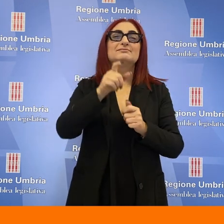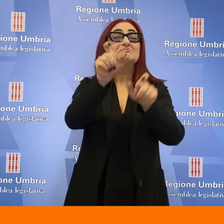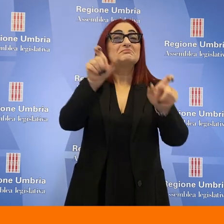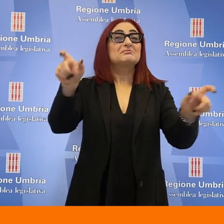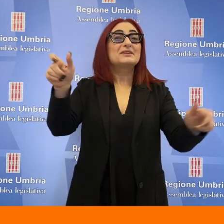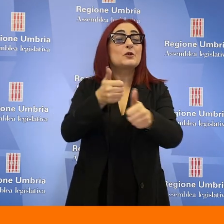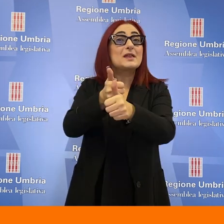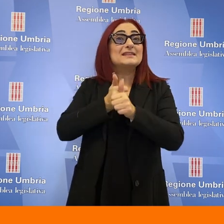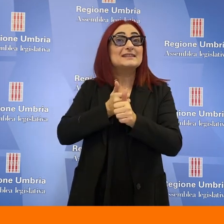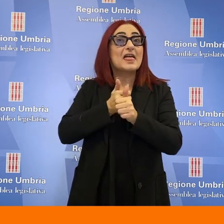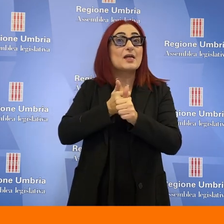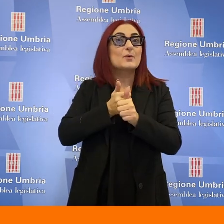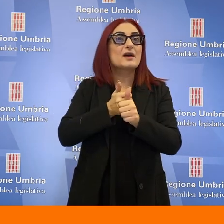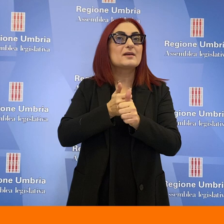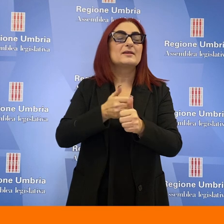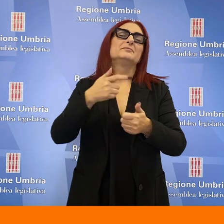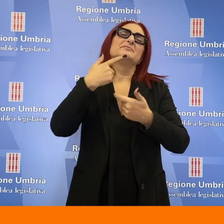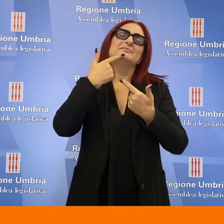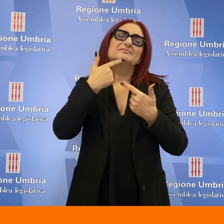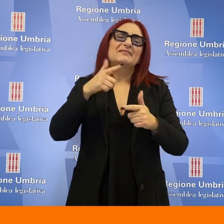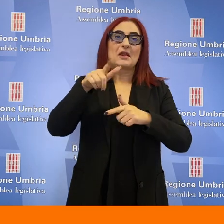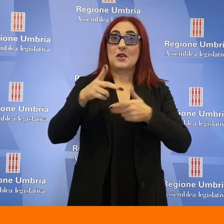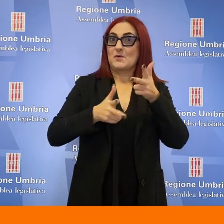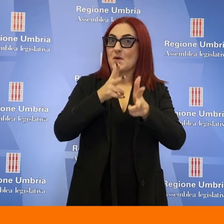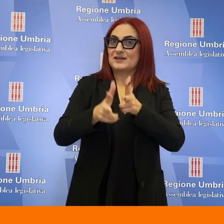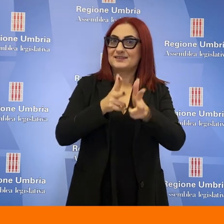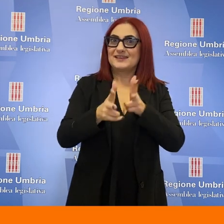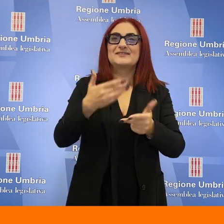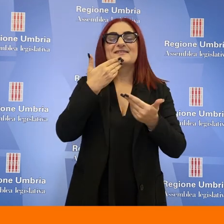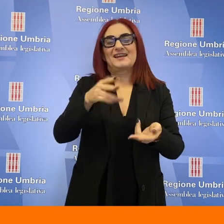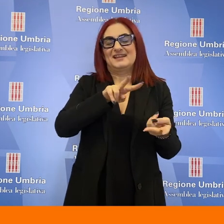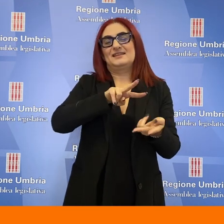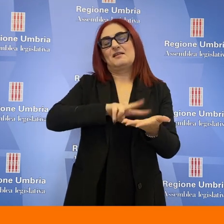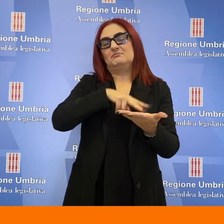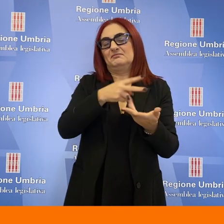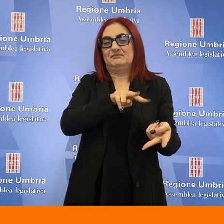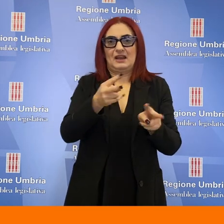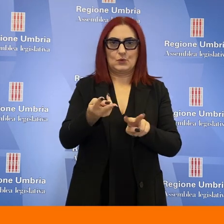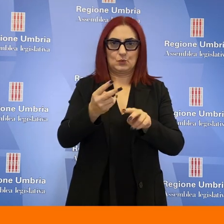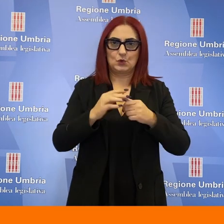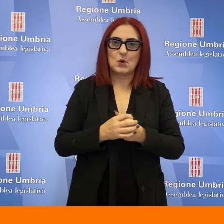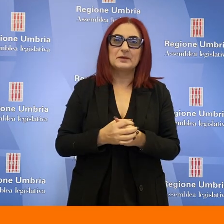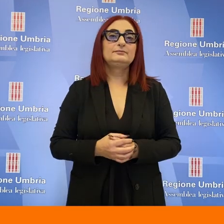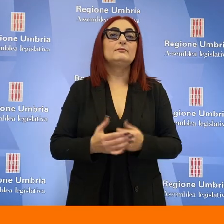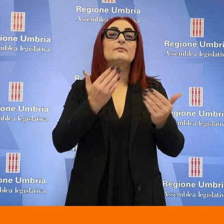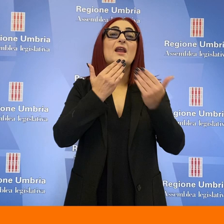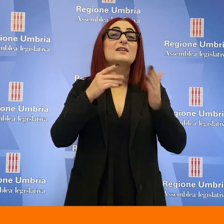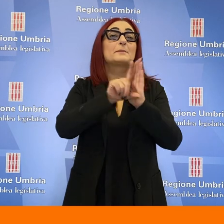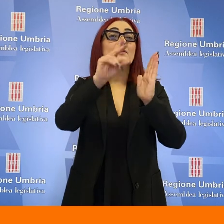ci segue da parte della lingua dei segni con l'apposita traduzione. L'Assemblea Legislativa dell'Umbria